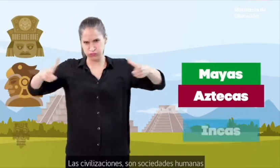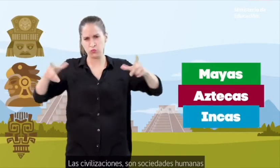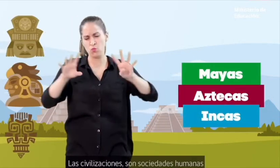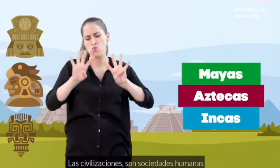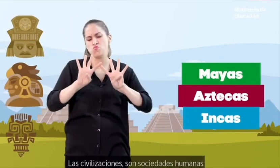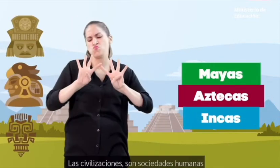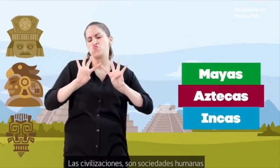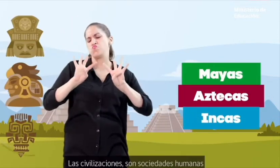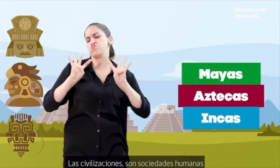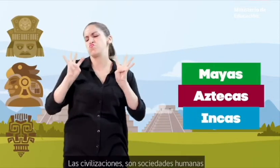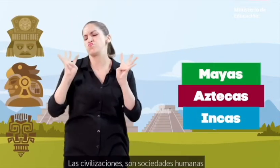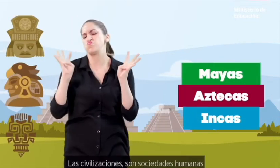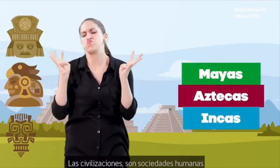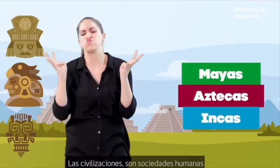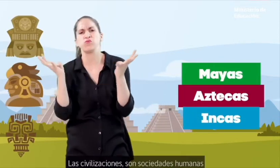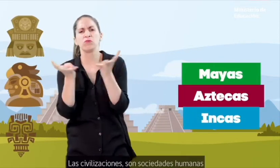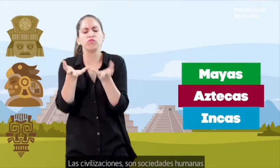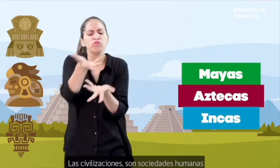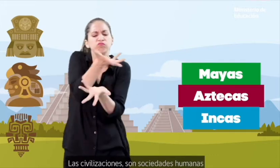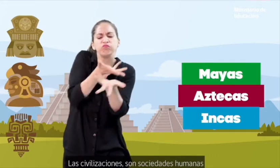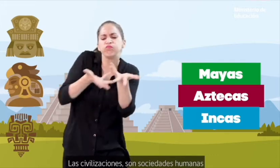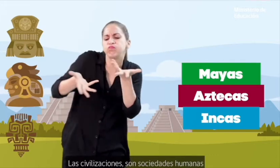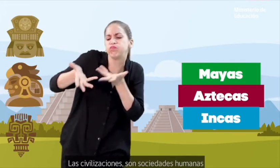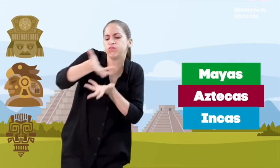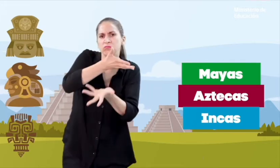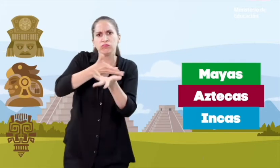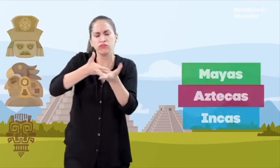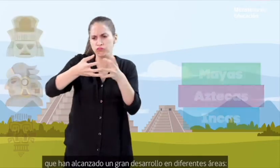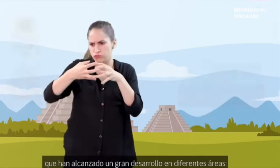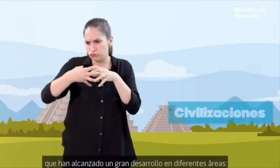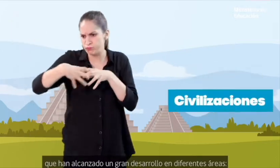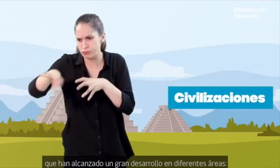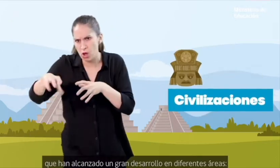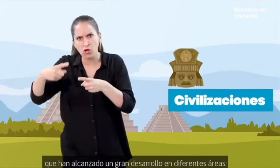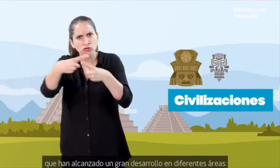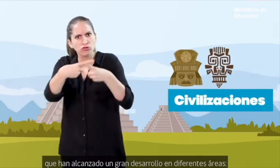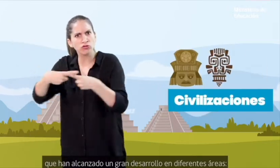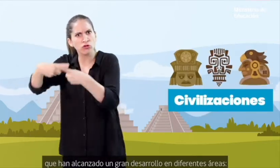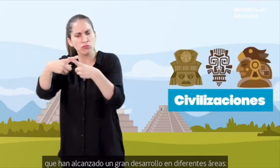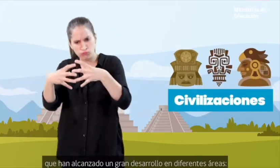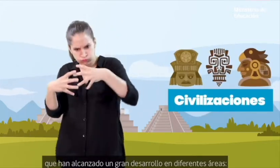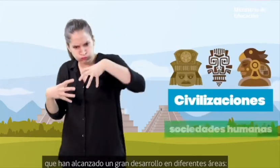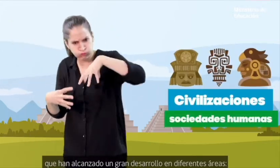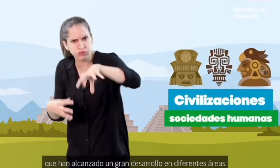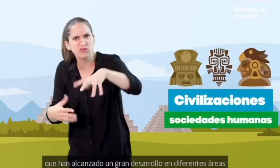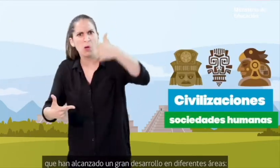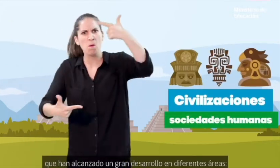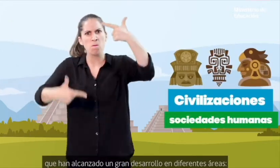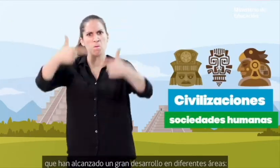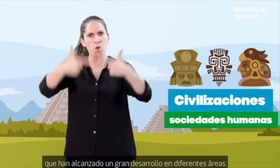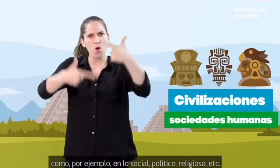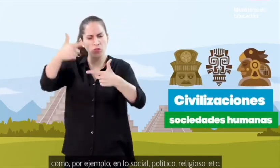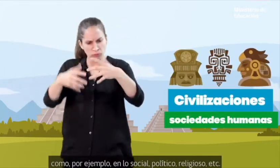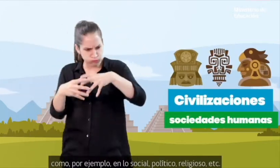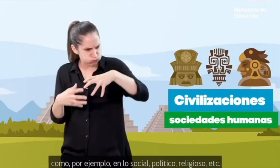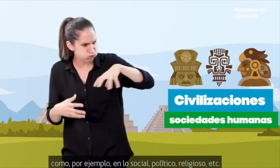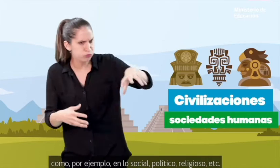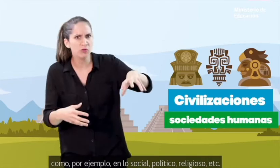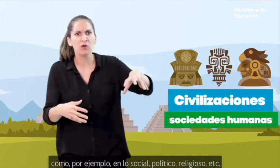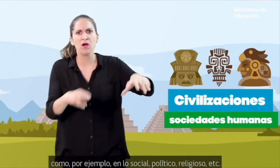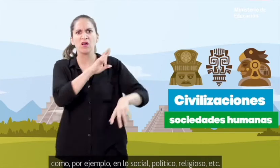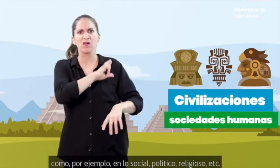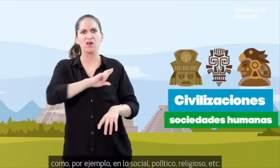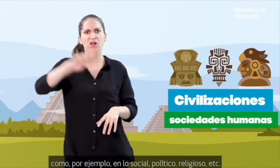Las civilizaciones son sociedades humanas que han alcanzado un gran desarrollo en diferentes áreas, como por